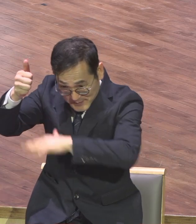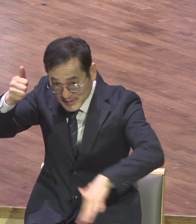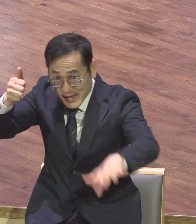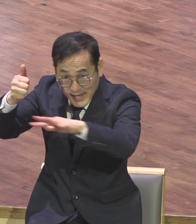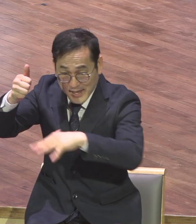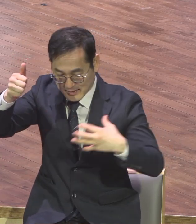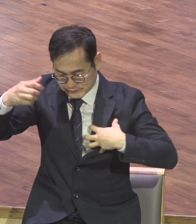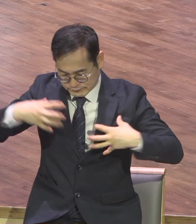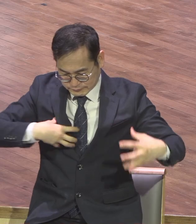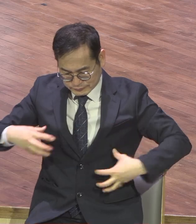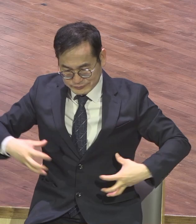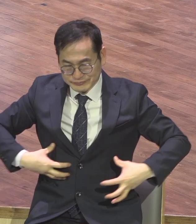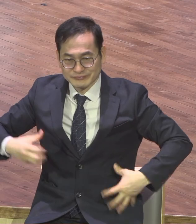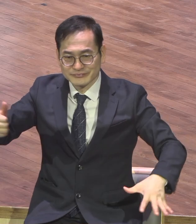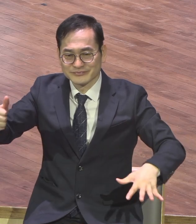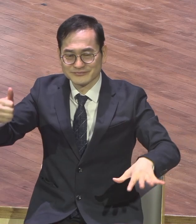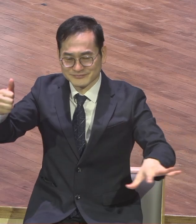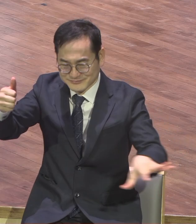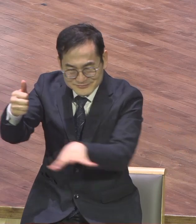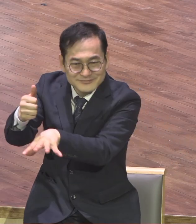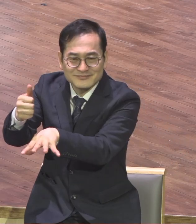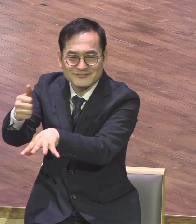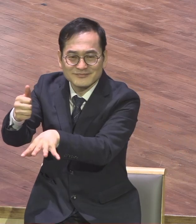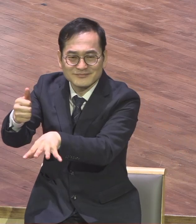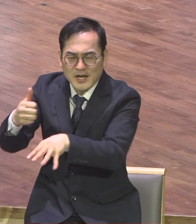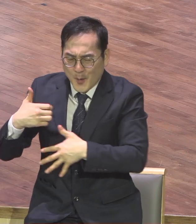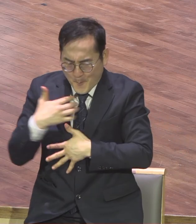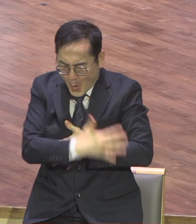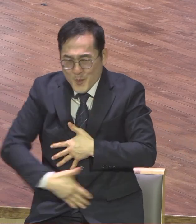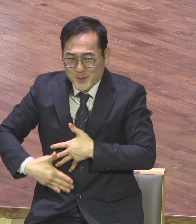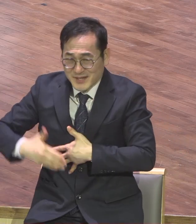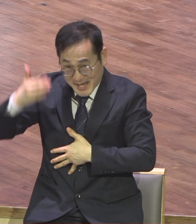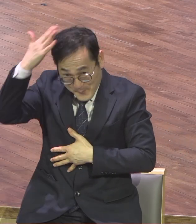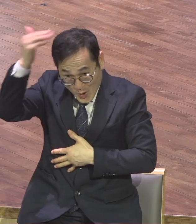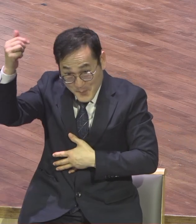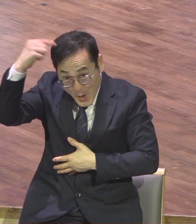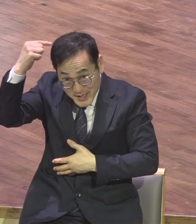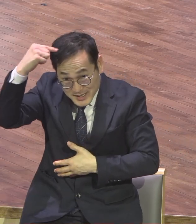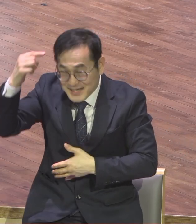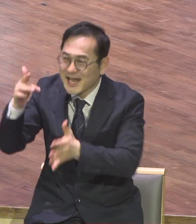붙어있는 지체이기 때문에 몸의 머리에 붙어있는 지체